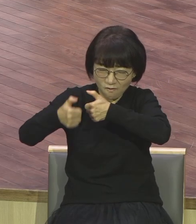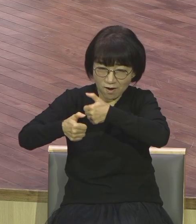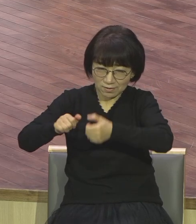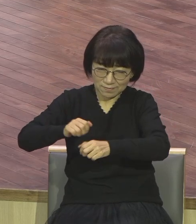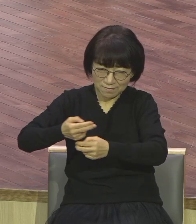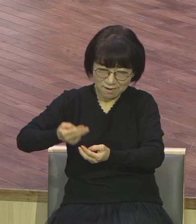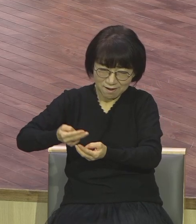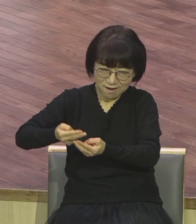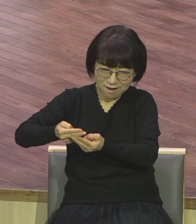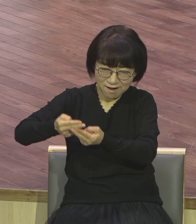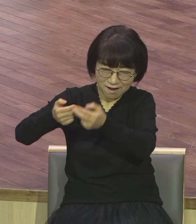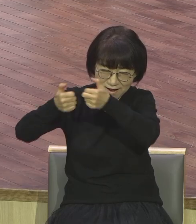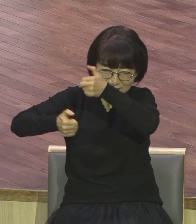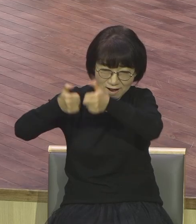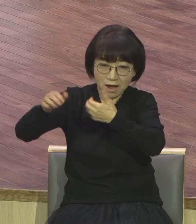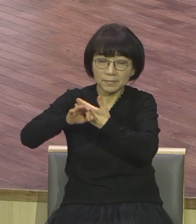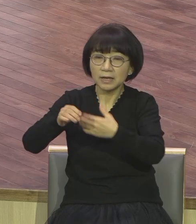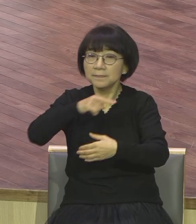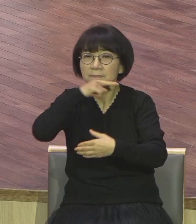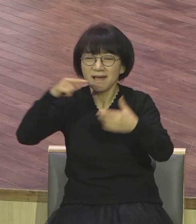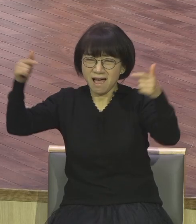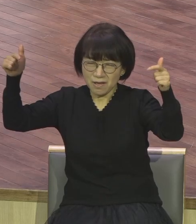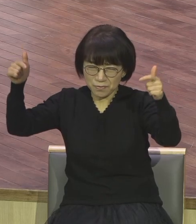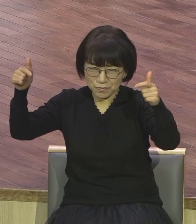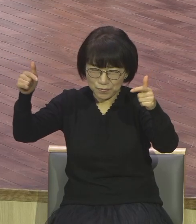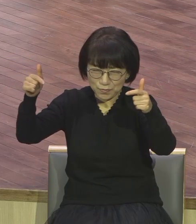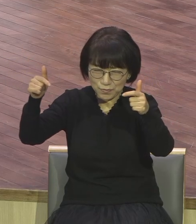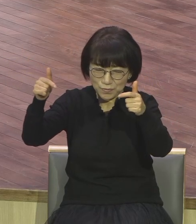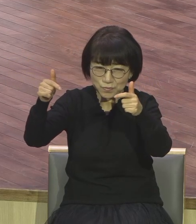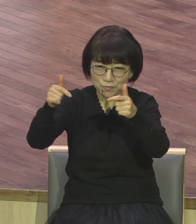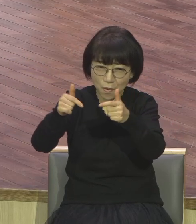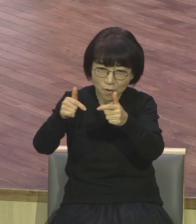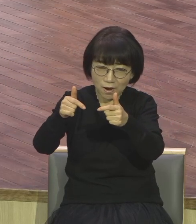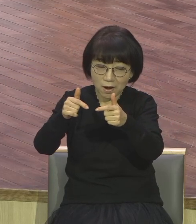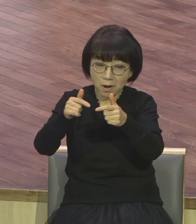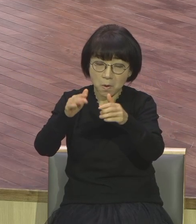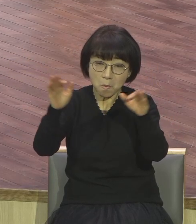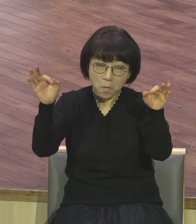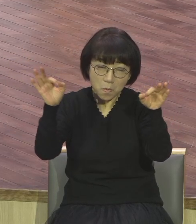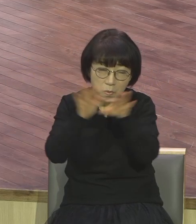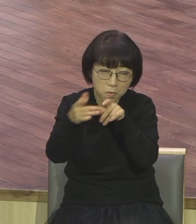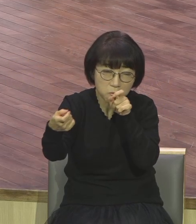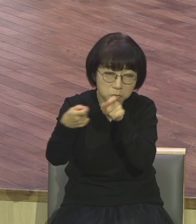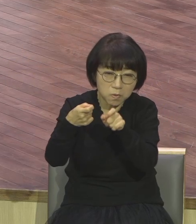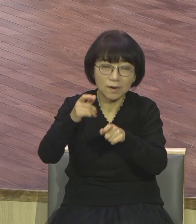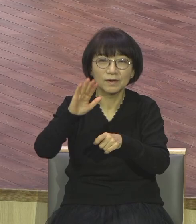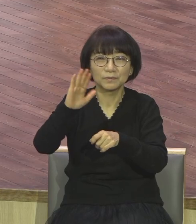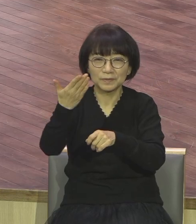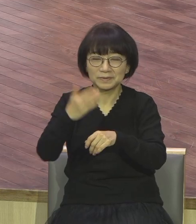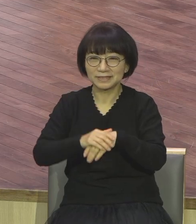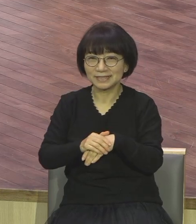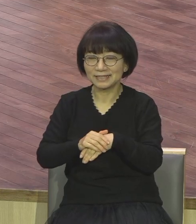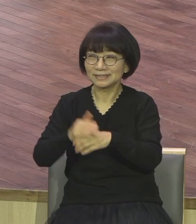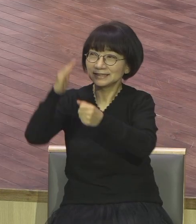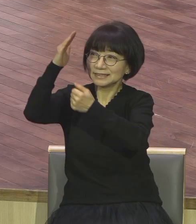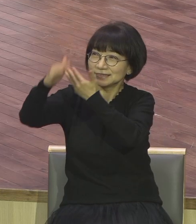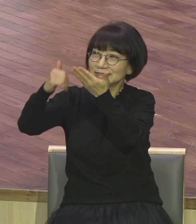마음껏 이 교회가 세워진 이 교회를 하나님이 세우신 목적 2, 3, 7 보금화